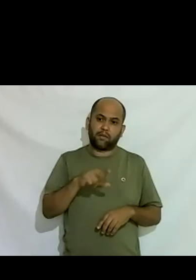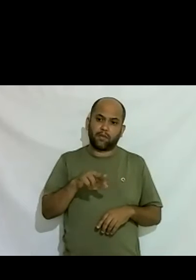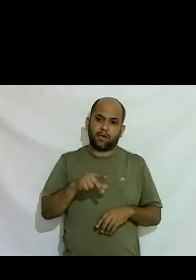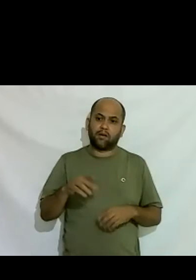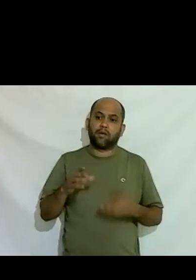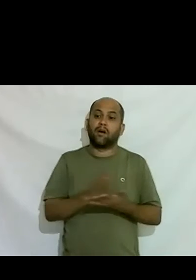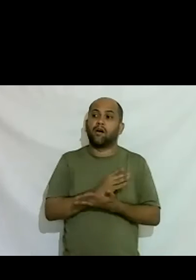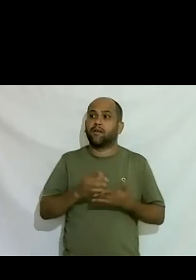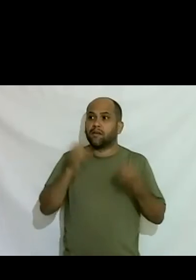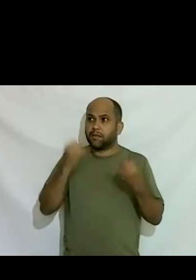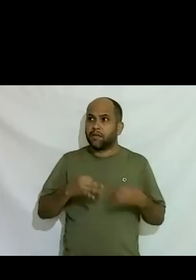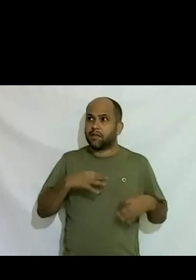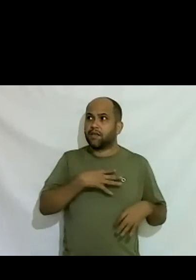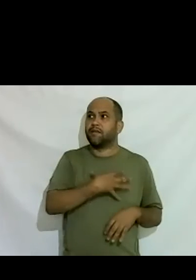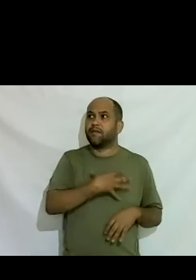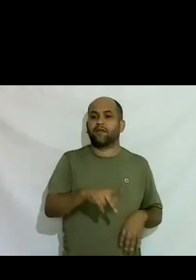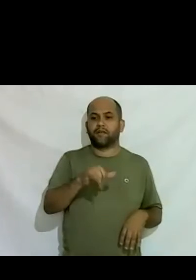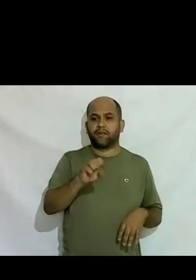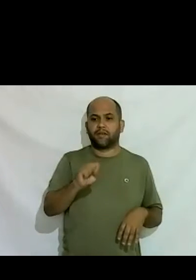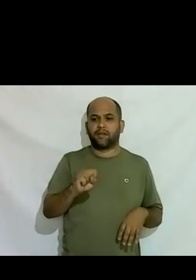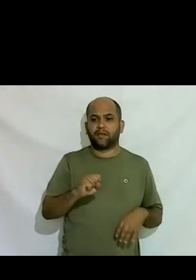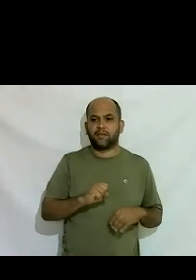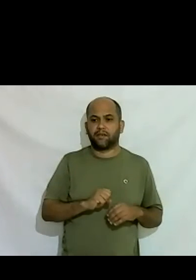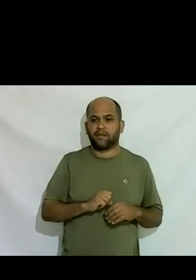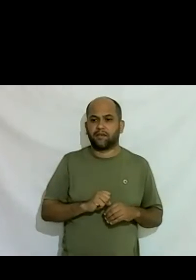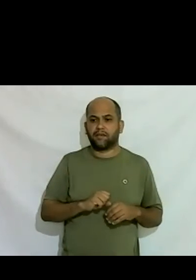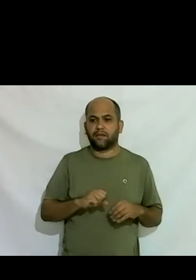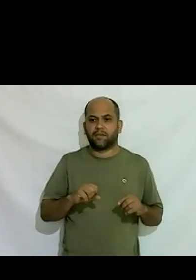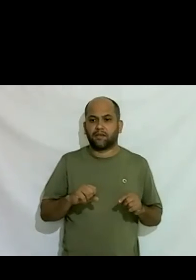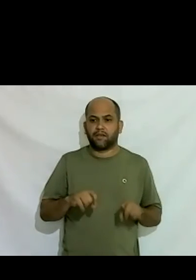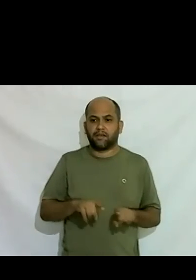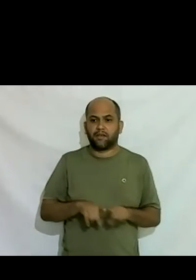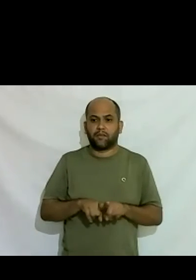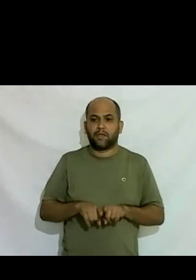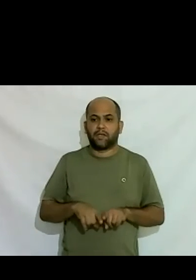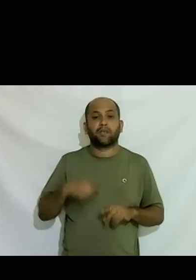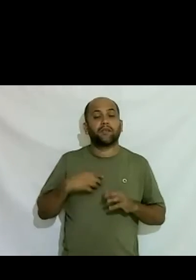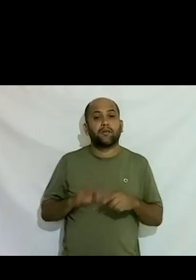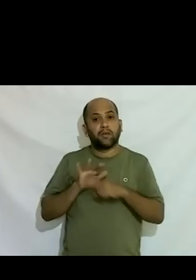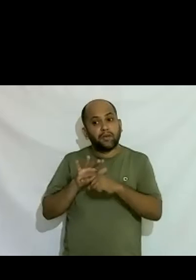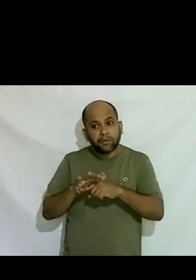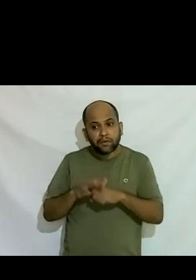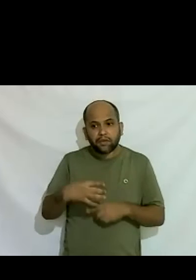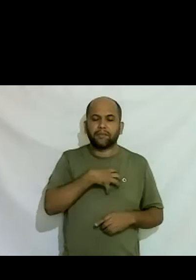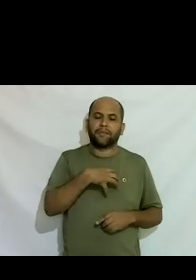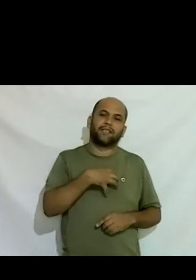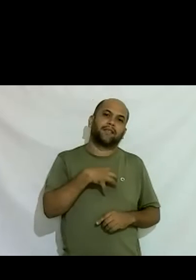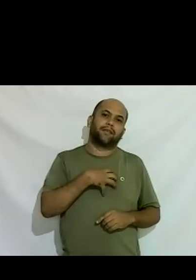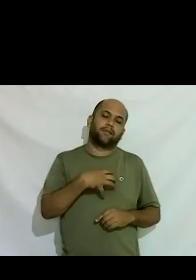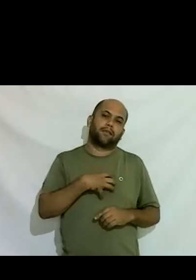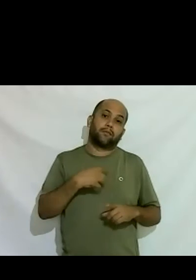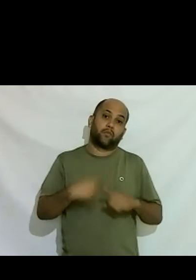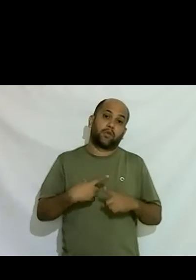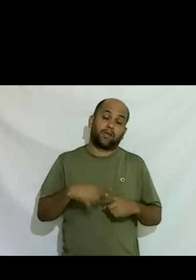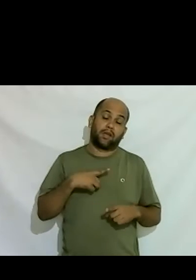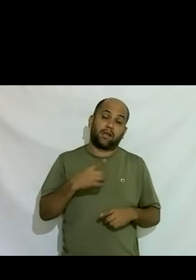tem filhos trans ou filhas trans e que eu dou esperança porque elas temeriam demais